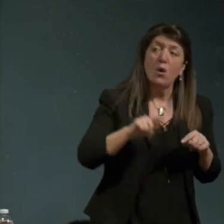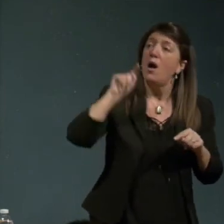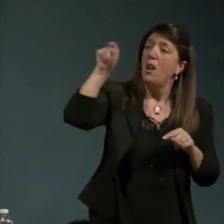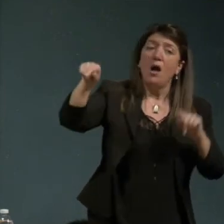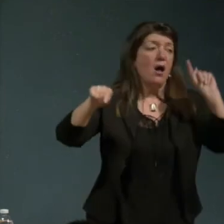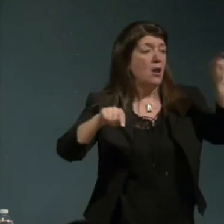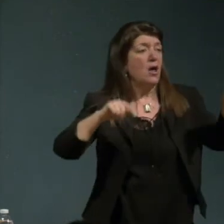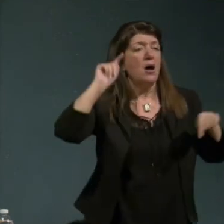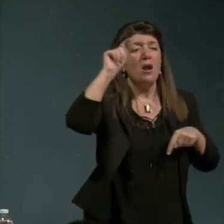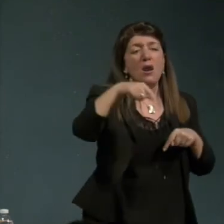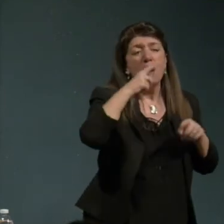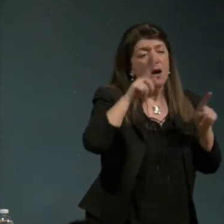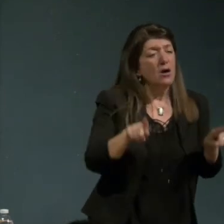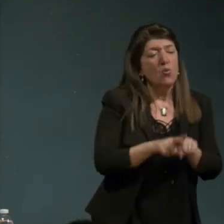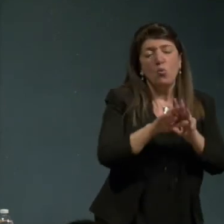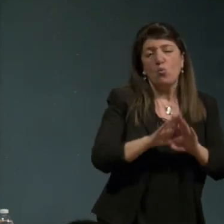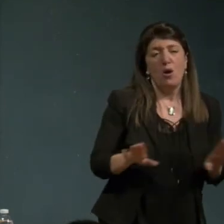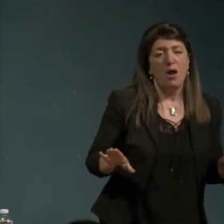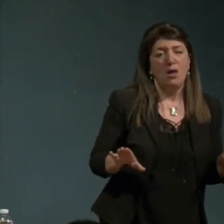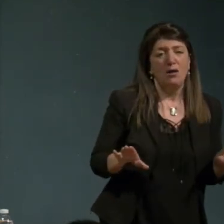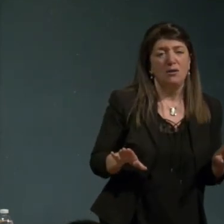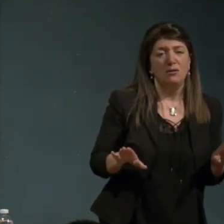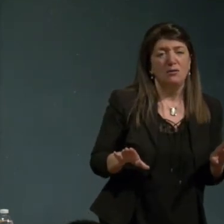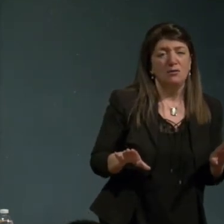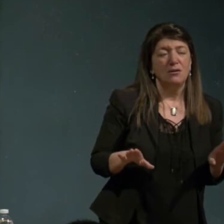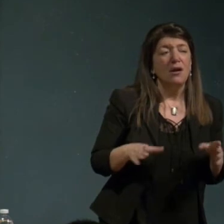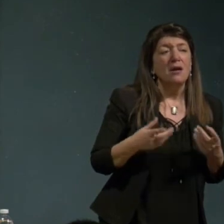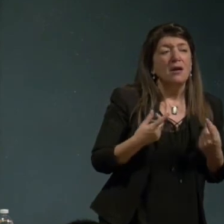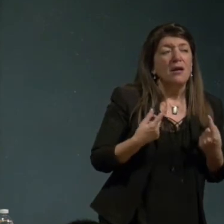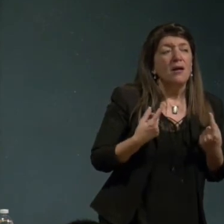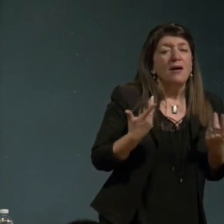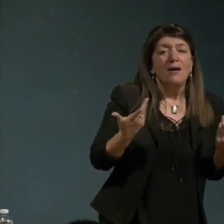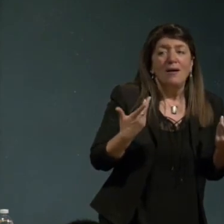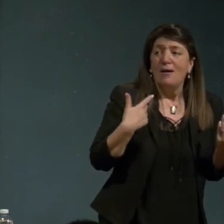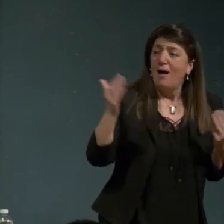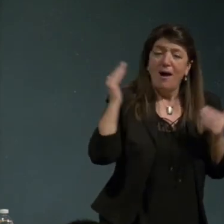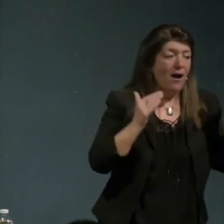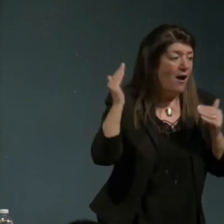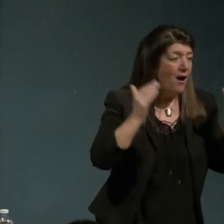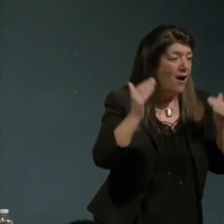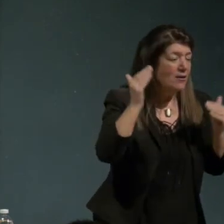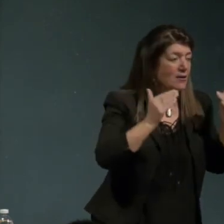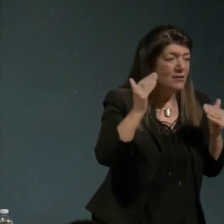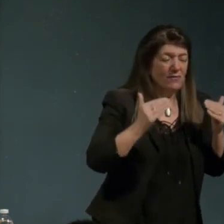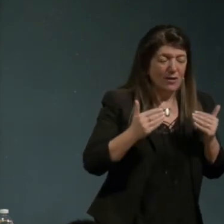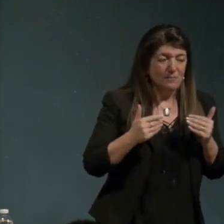prendere la conscienza comune che infelicemente non arriva ma la terza